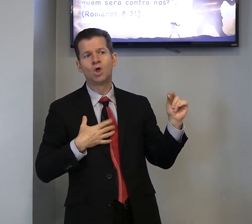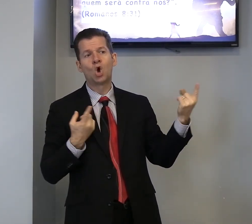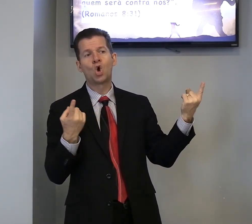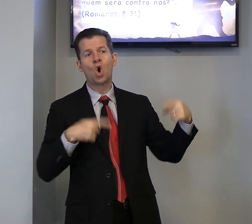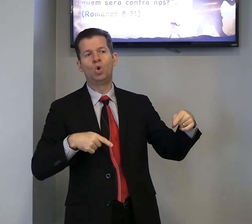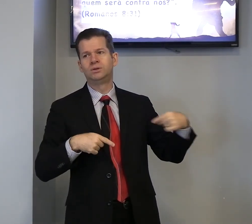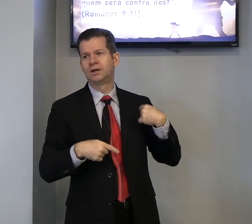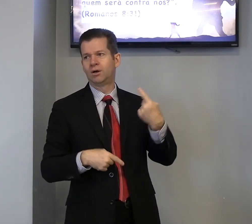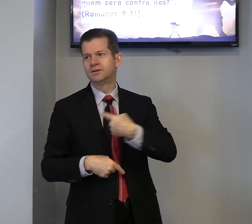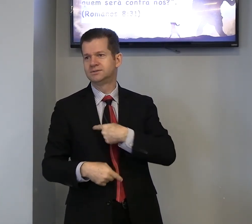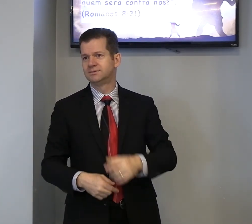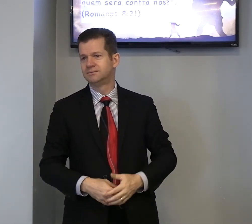contra, nós?